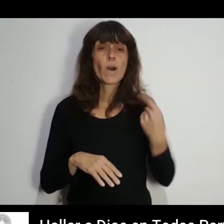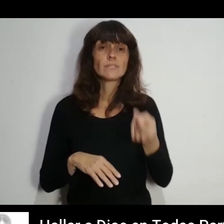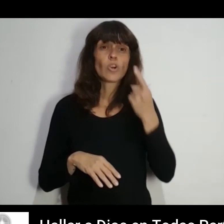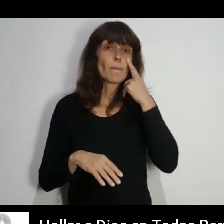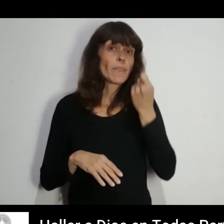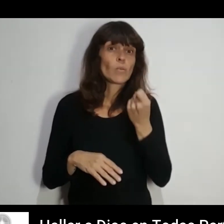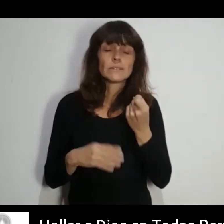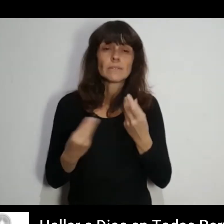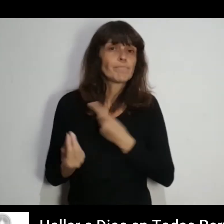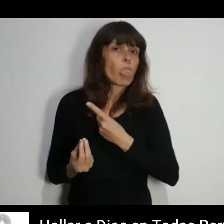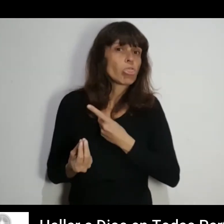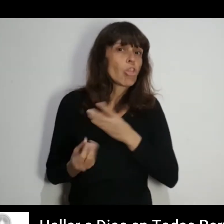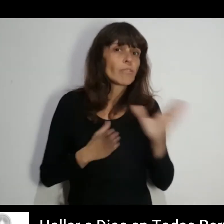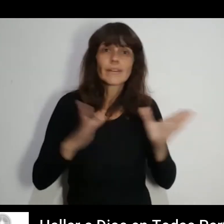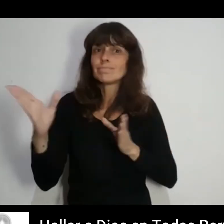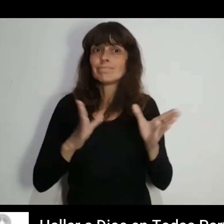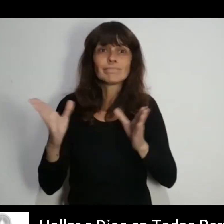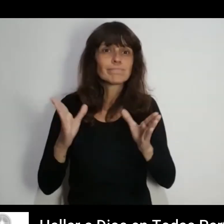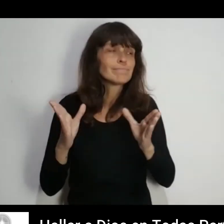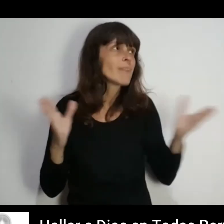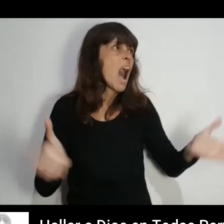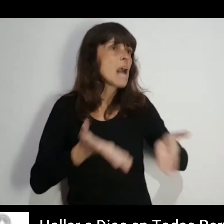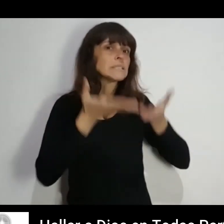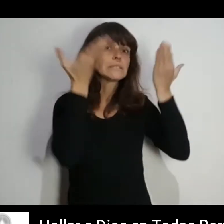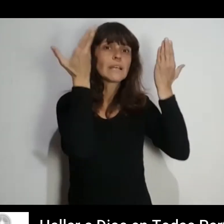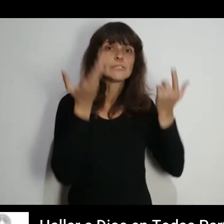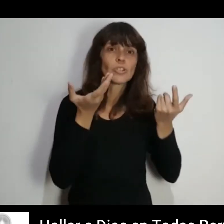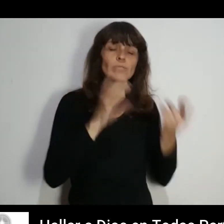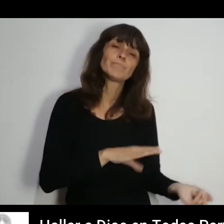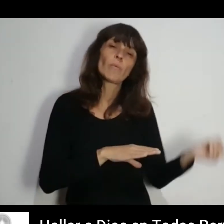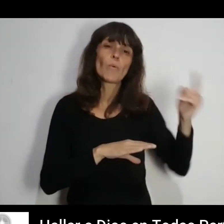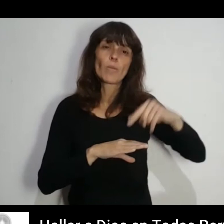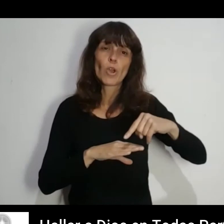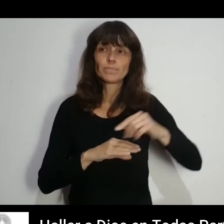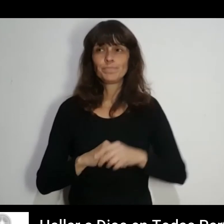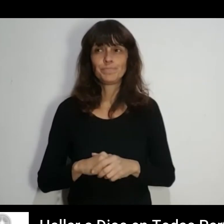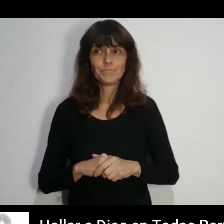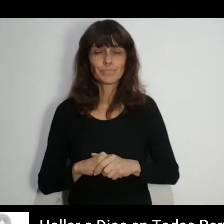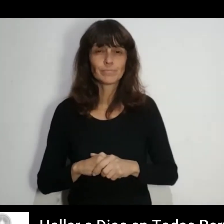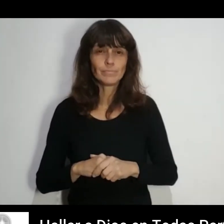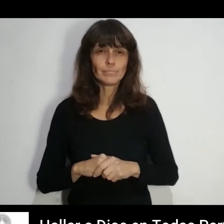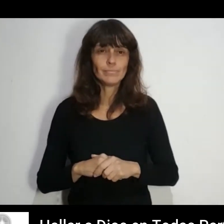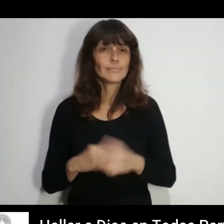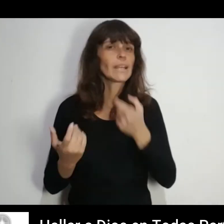Cuando me di cuenta de que no sabía en qué dirección estaba Jesús en su ascensión Volví